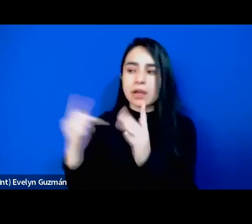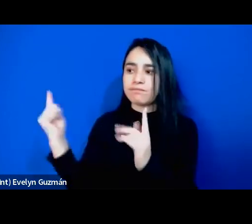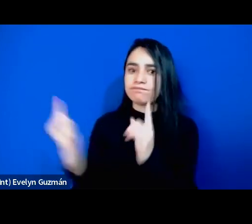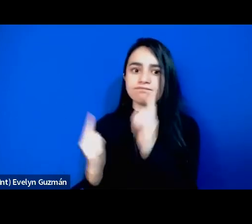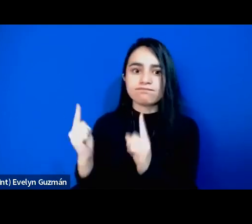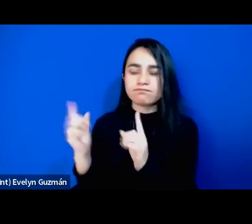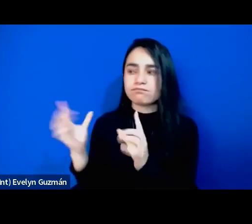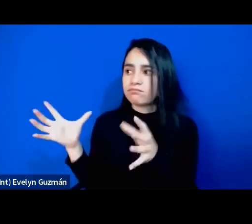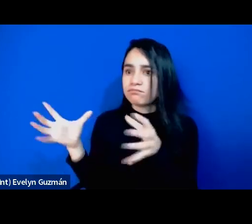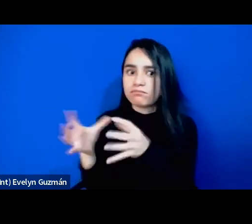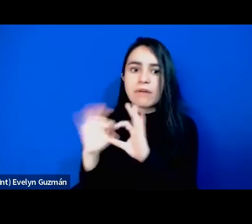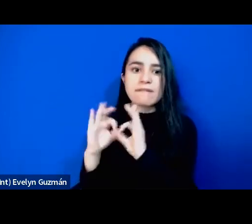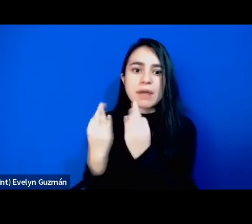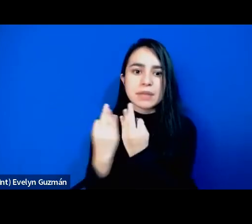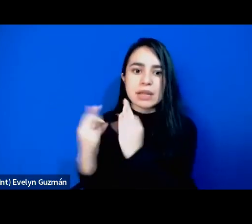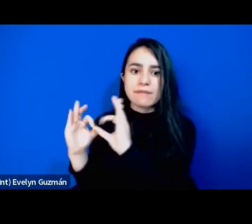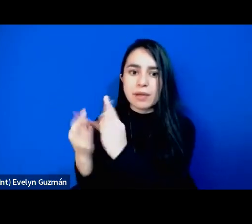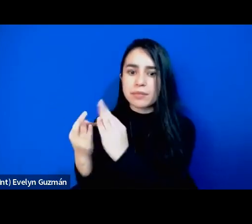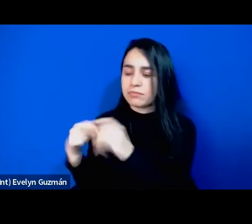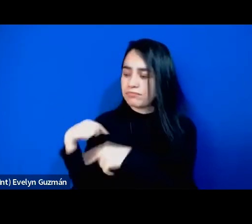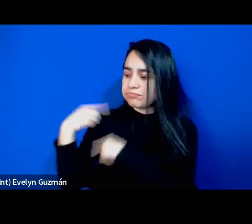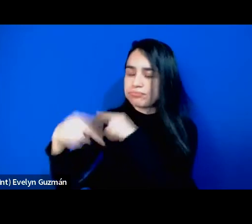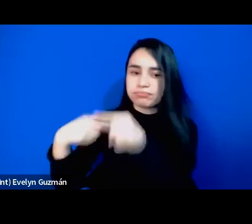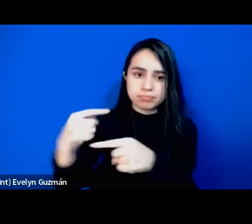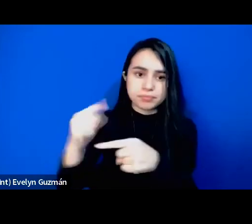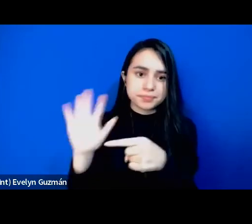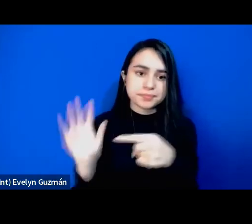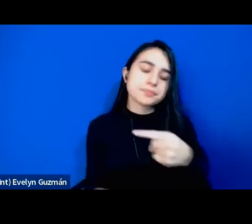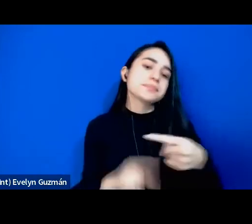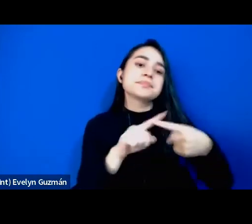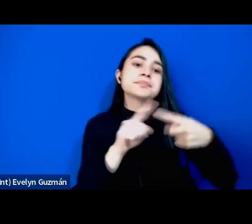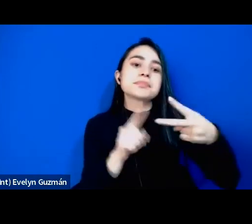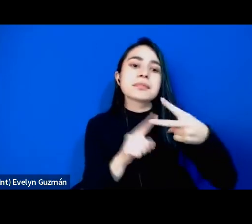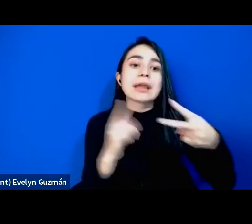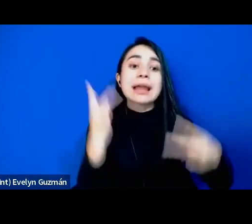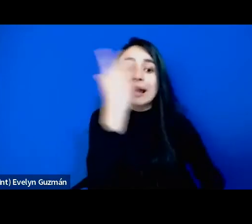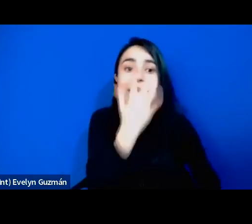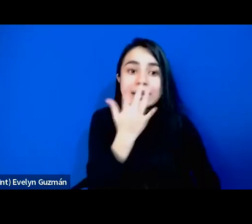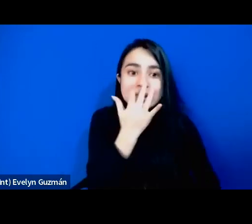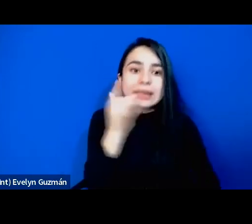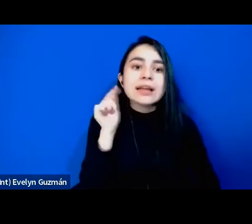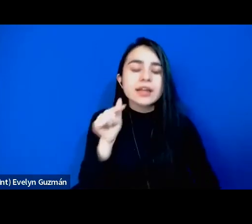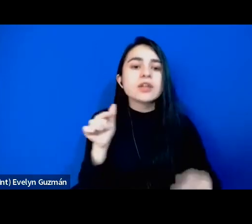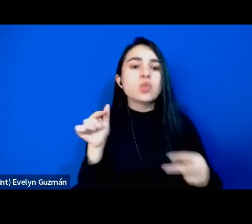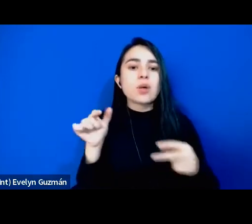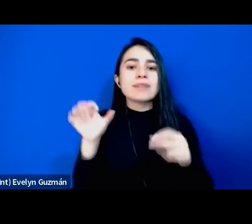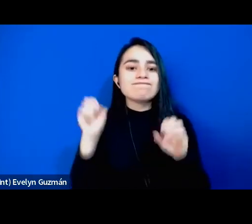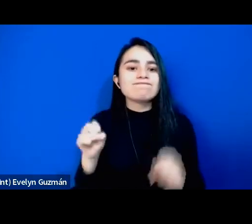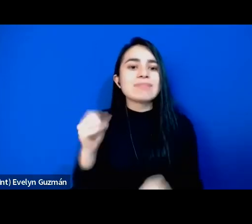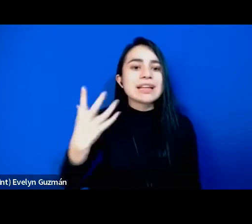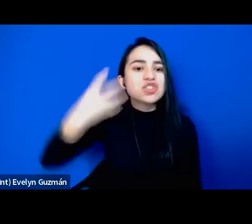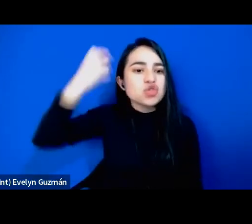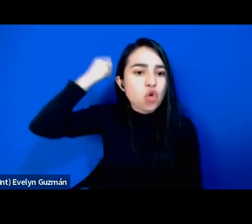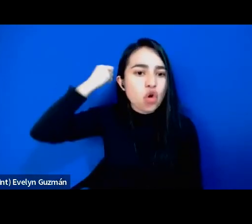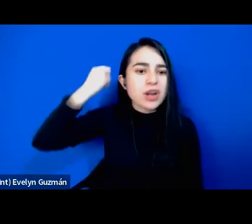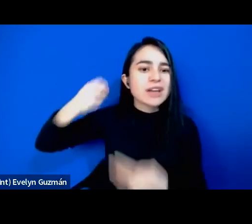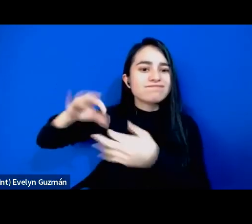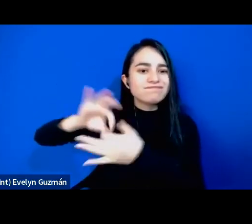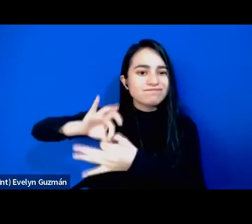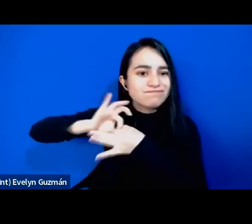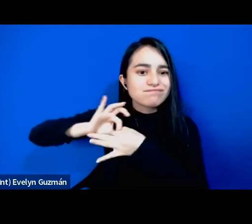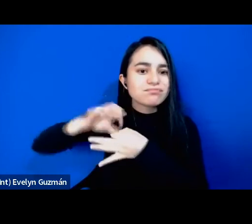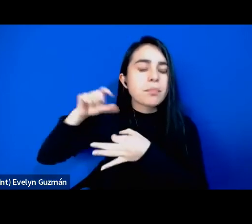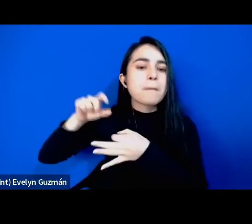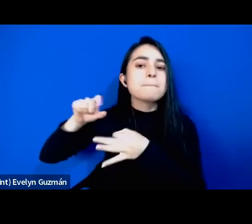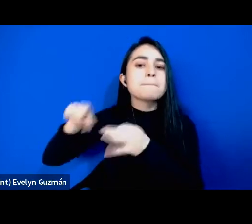familiar y generacional otro que lo negro tiene fuertes conexiones históricas y queda y de sentido